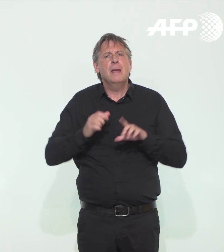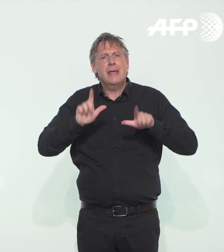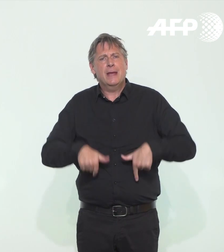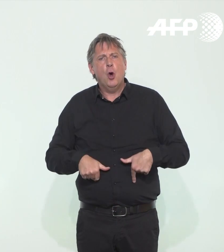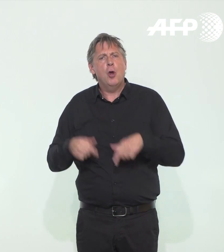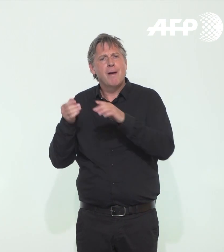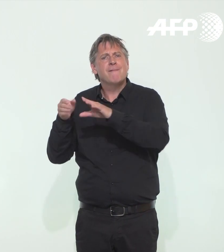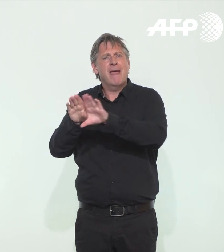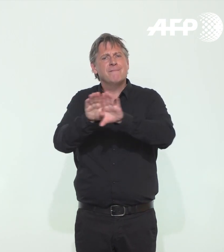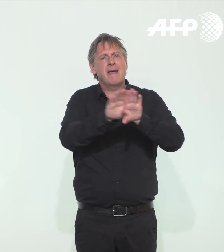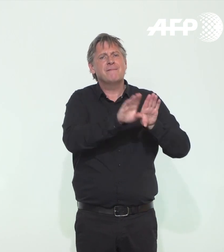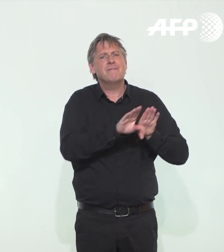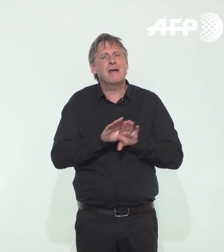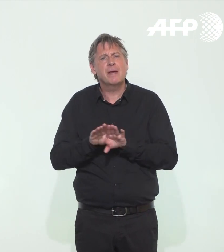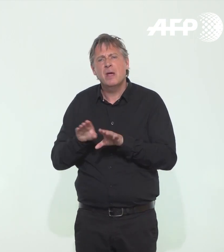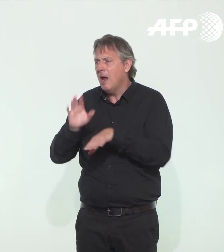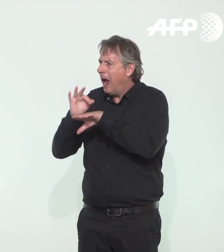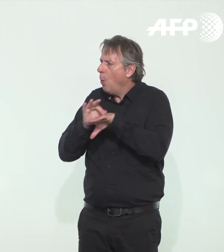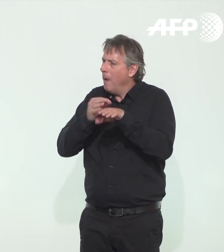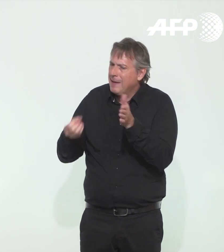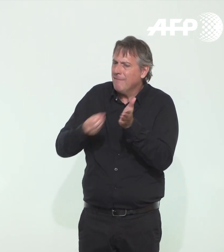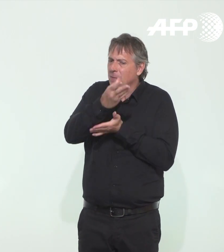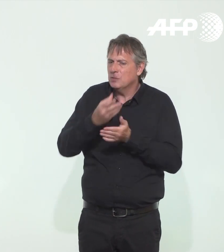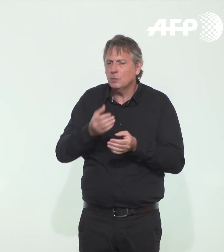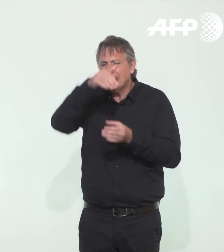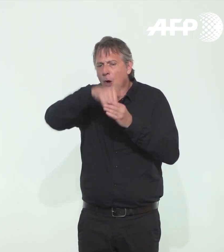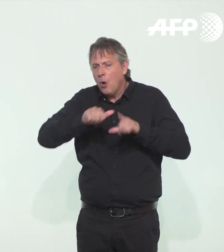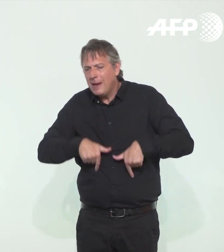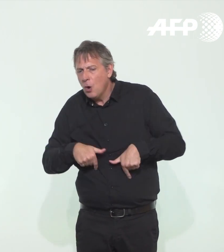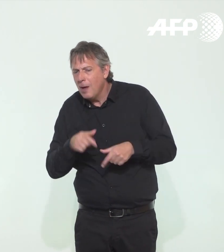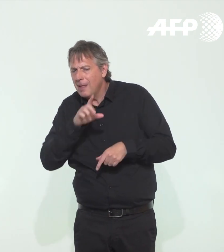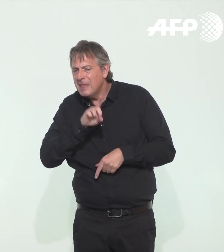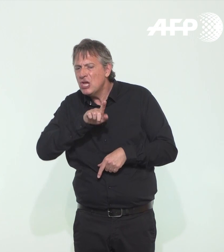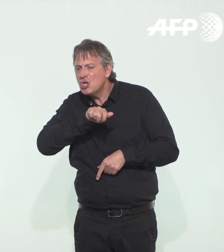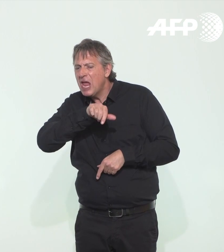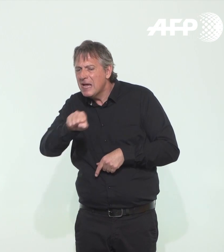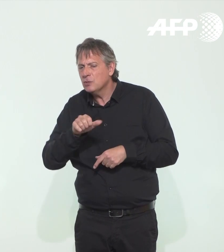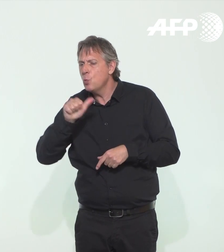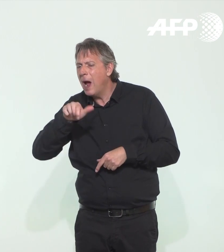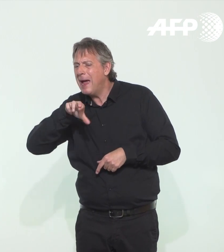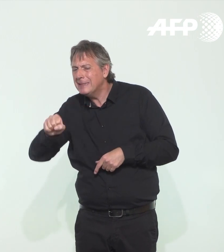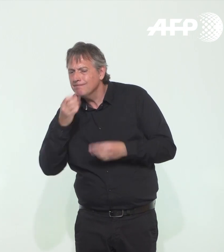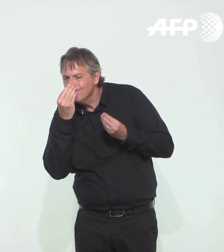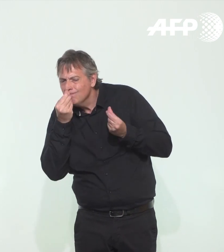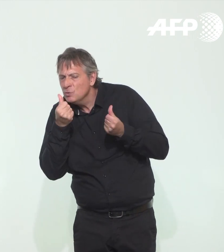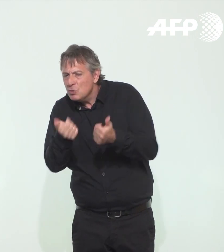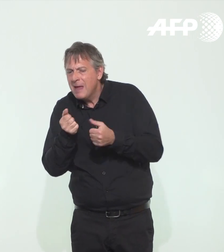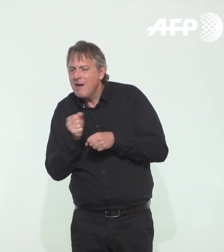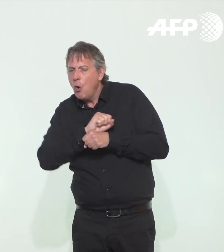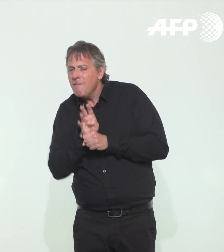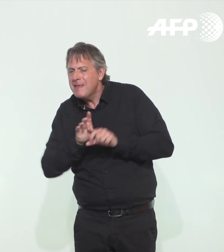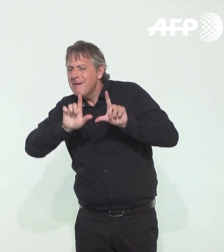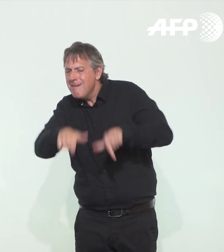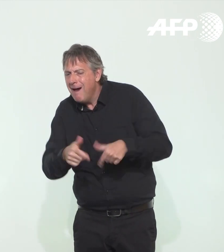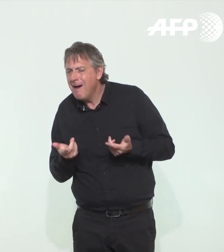contraire de les maintenir ouvertes suite à la découverte de cas suspects confirmés de Covid-19 par la DGS ou les ARS ? Vous savez que les décisions concernant les écoles